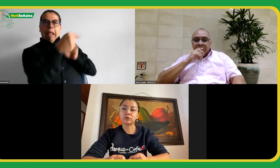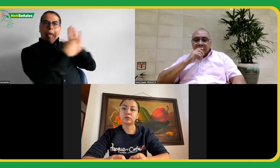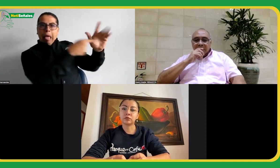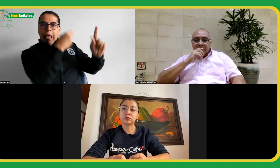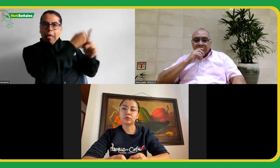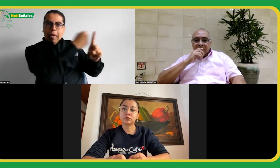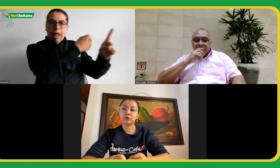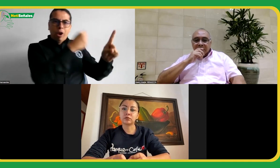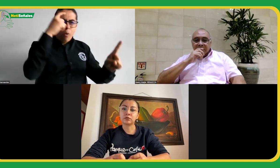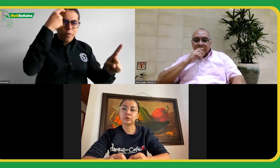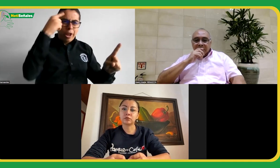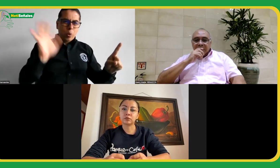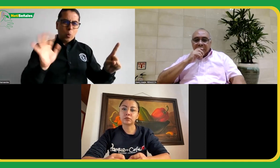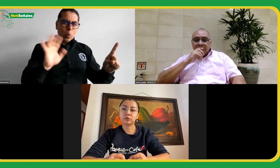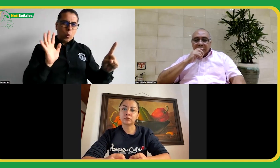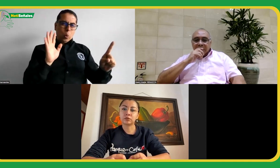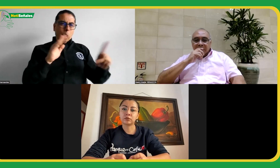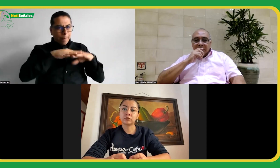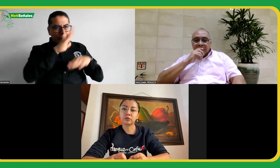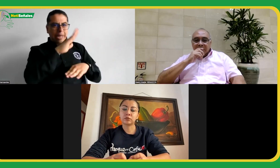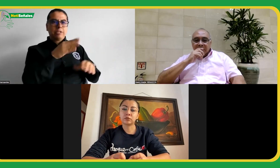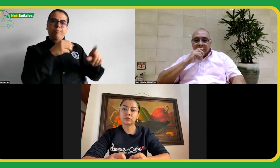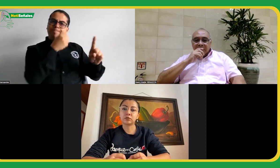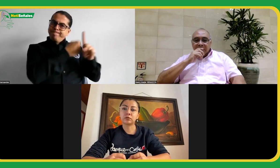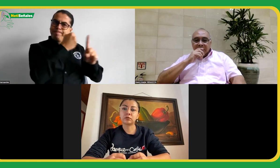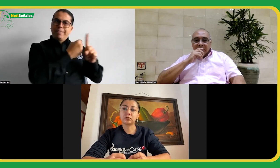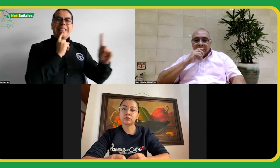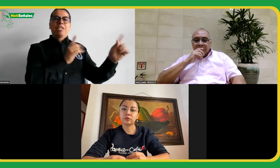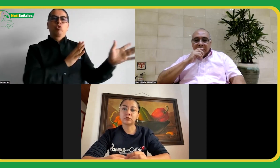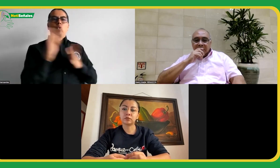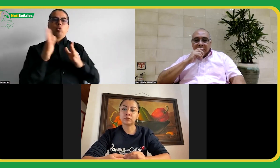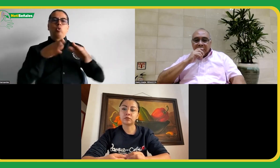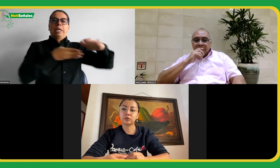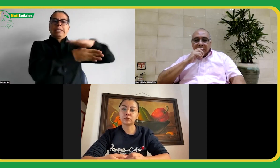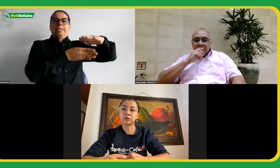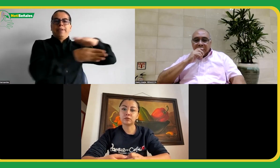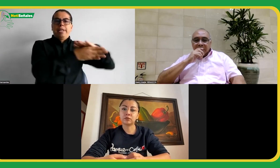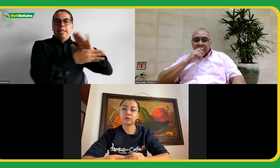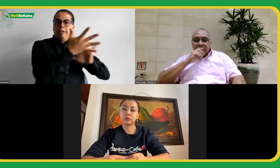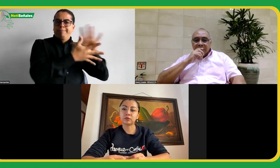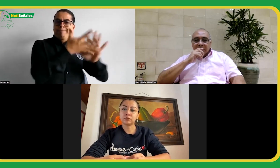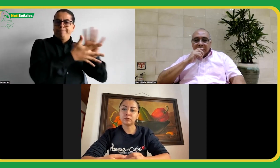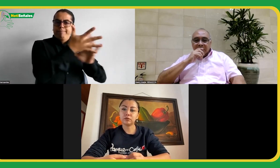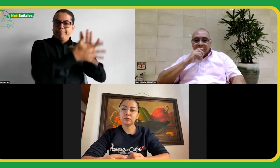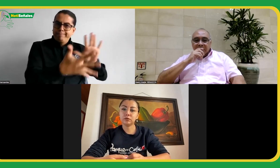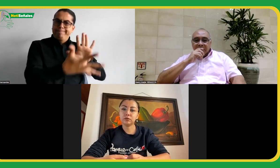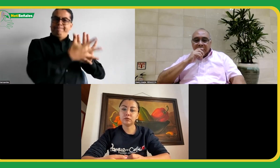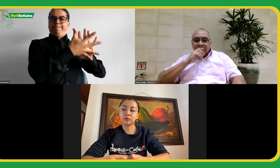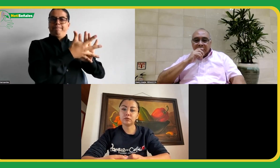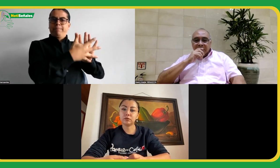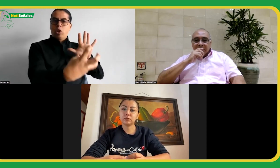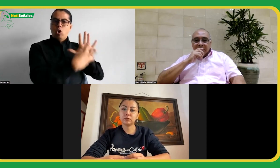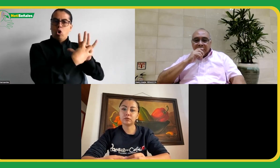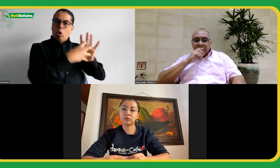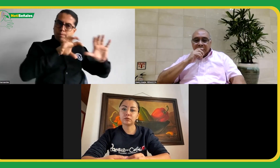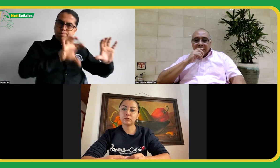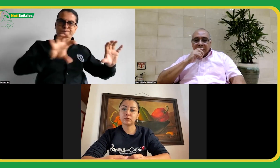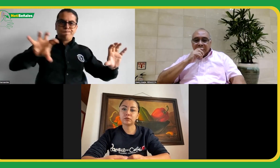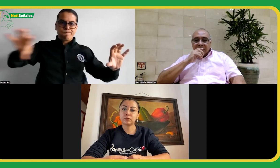al público de, venga, pues, ¿qué necesidad hay de llevar esta bandera a espacios políticos? Creo que lo más importante es el